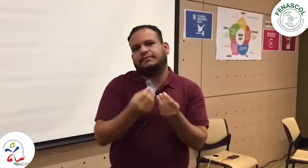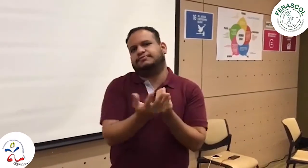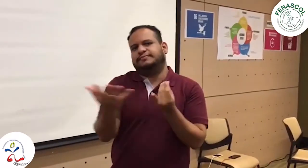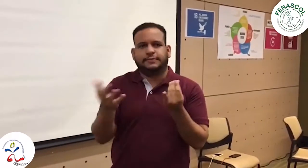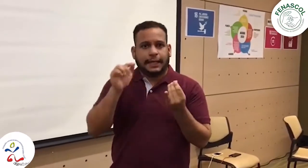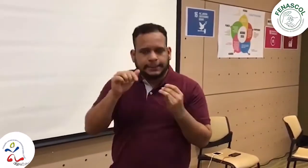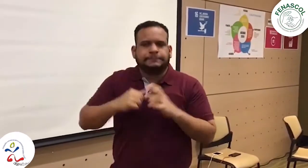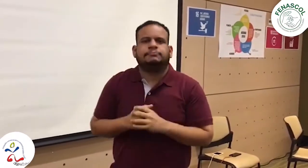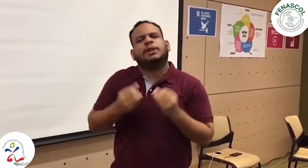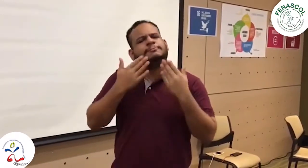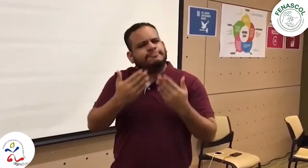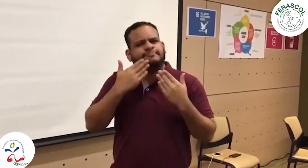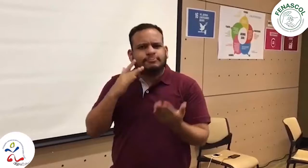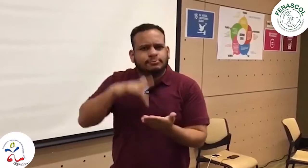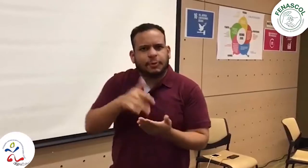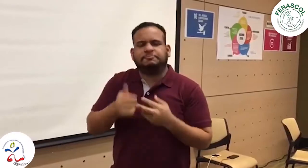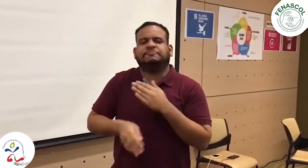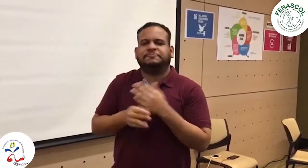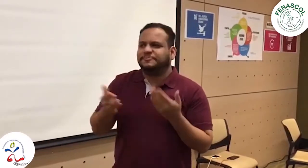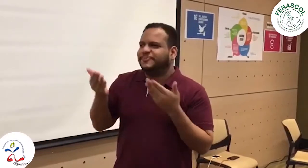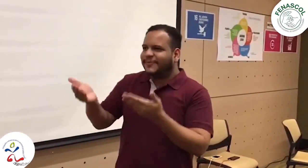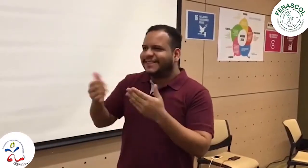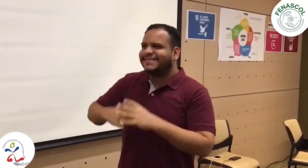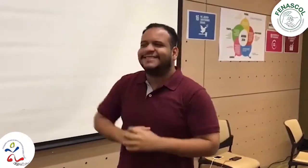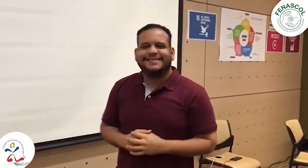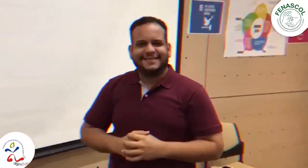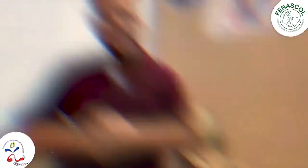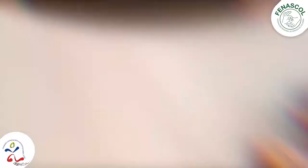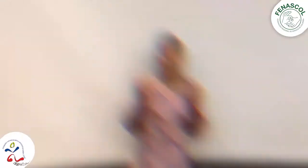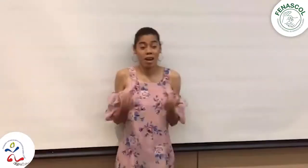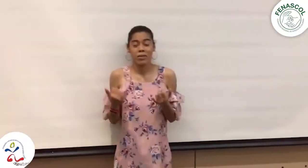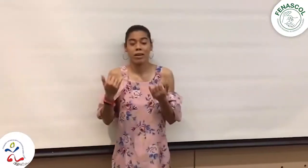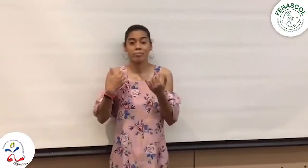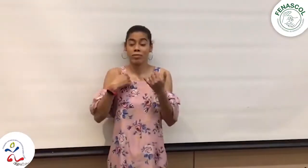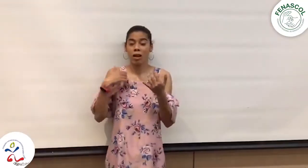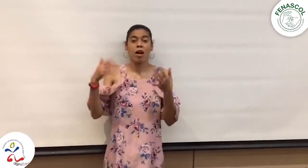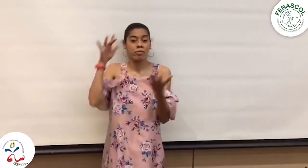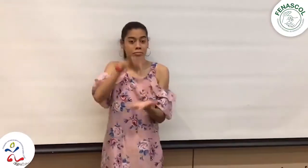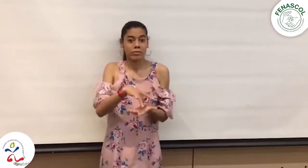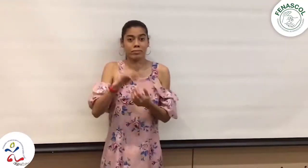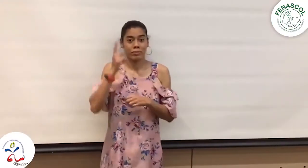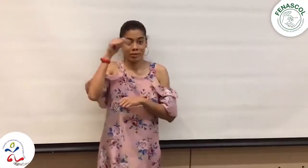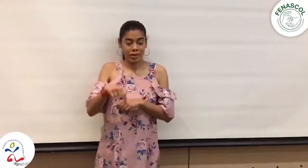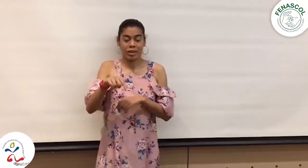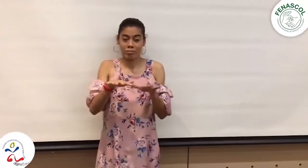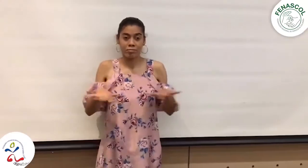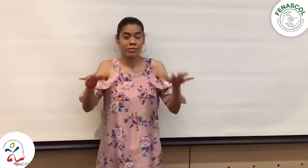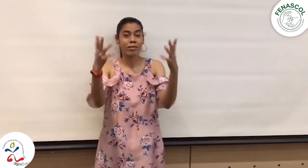comunidad y como personas con discapacidad, reconociendo la diversidad. Muchísimas gracias a ustedes. Bueno, participar en este